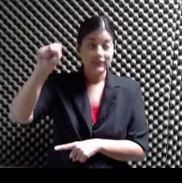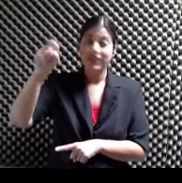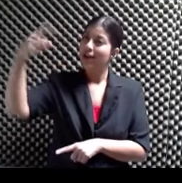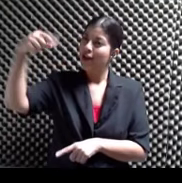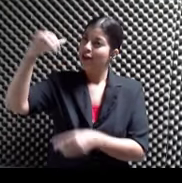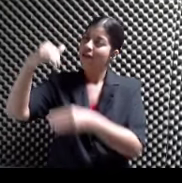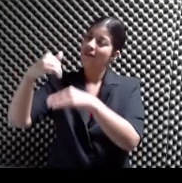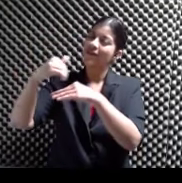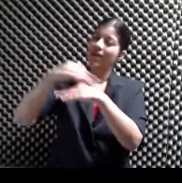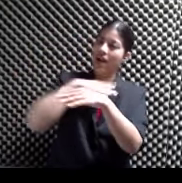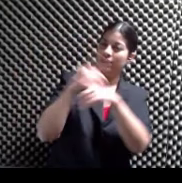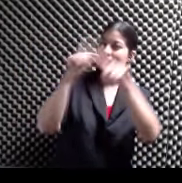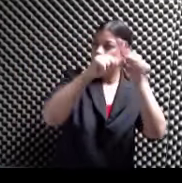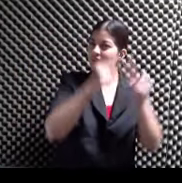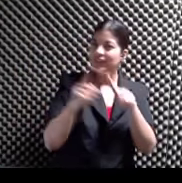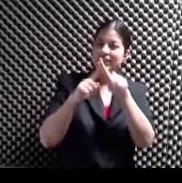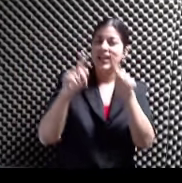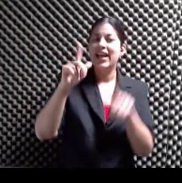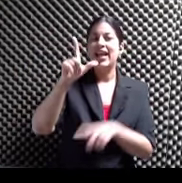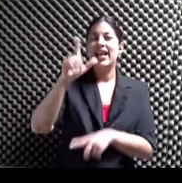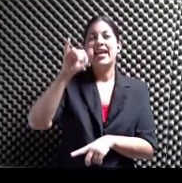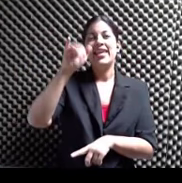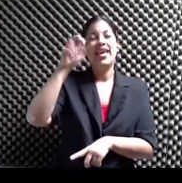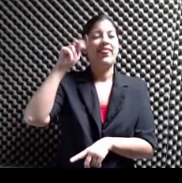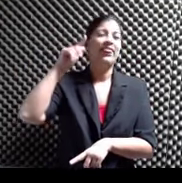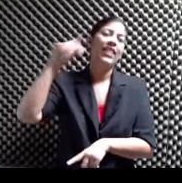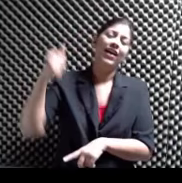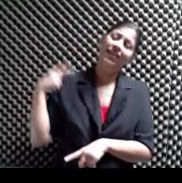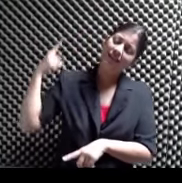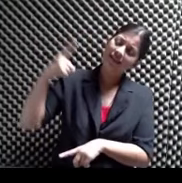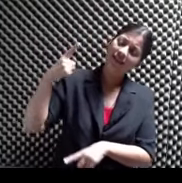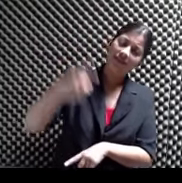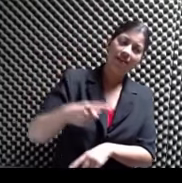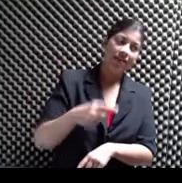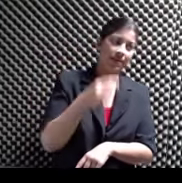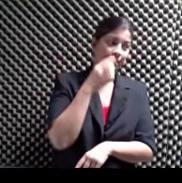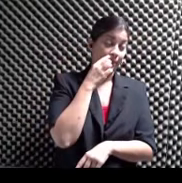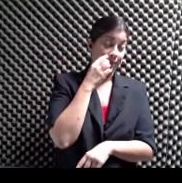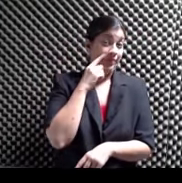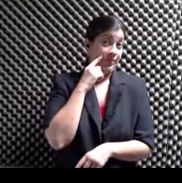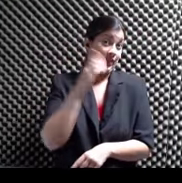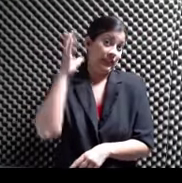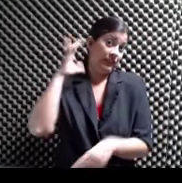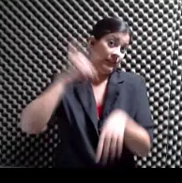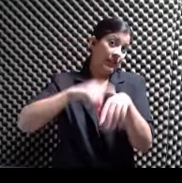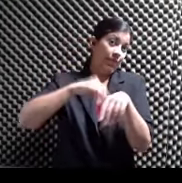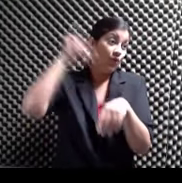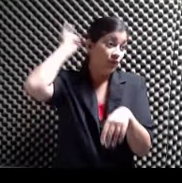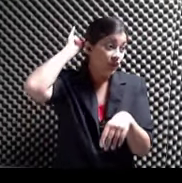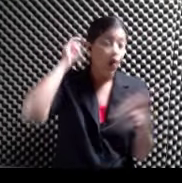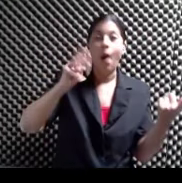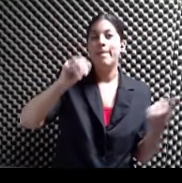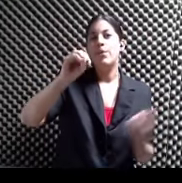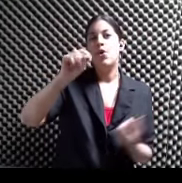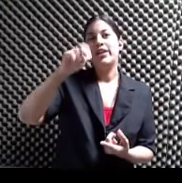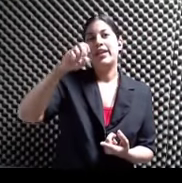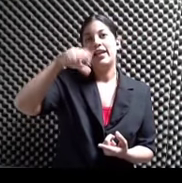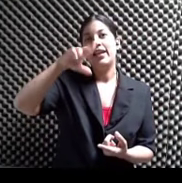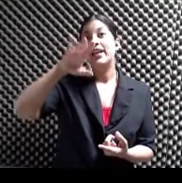folclor popular Que datan Sobre la época Taína Y Boneque Que era el nombre Que se le daba Al gigante